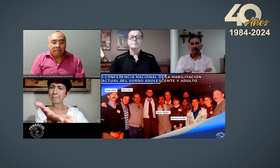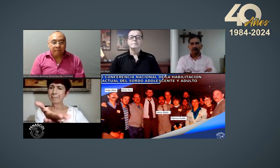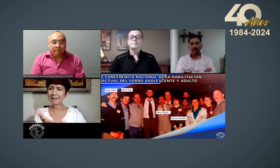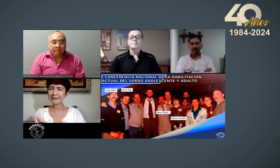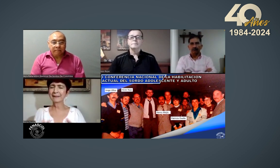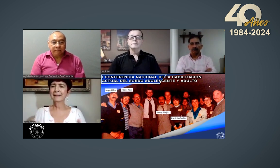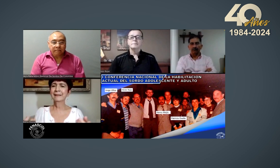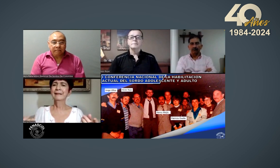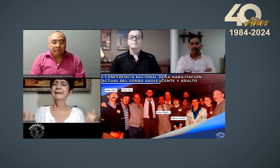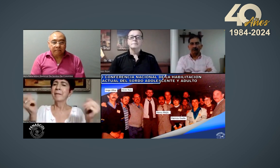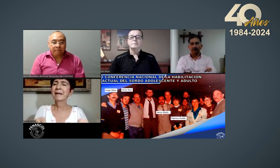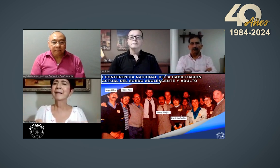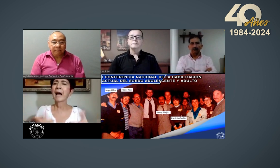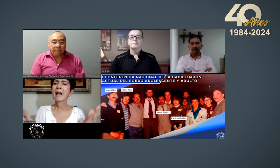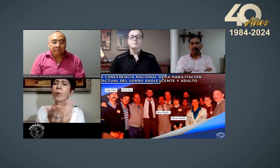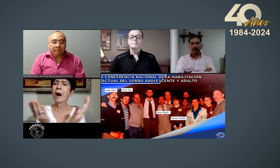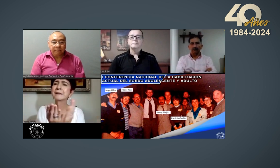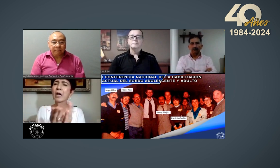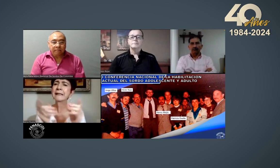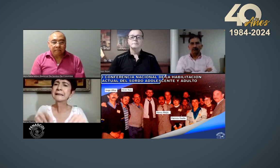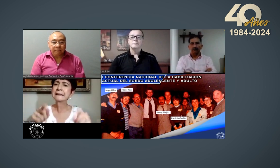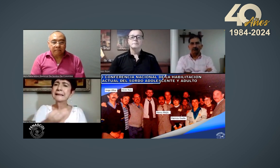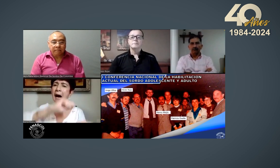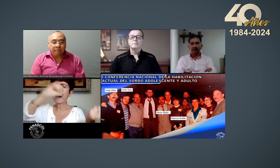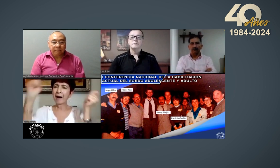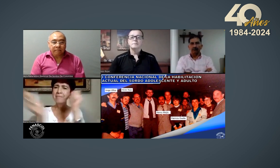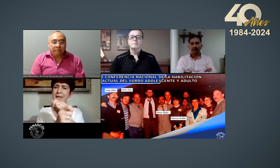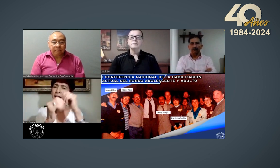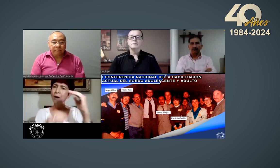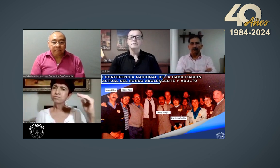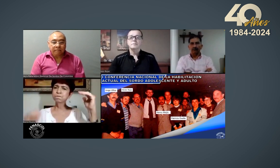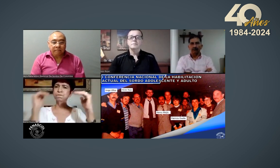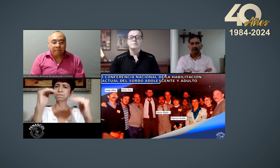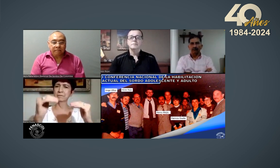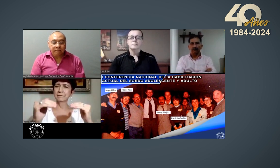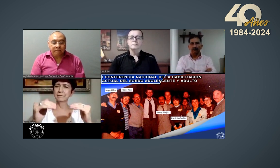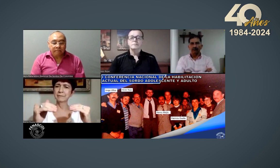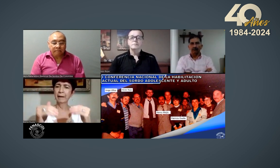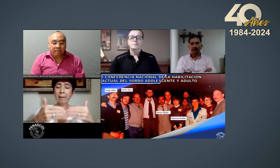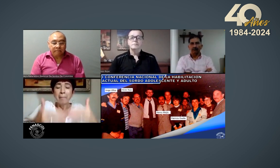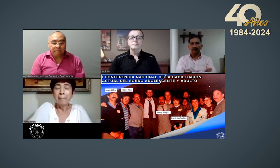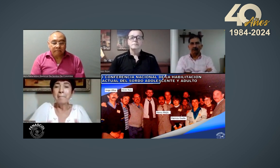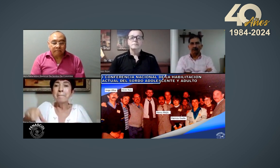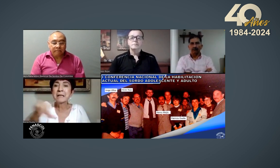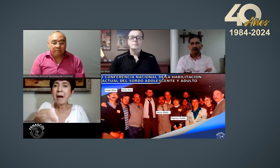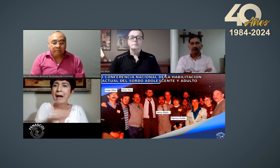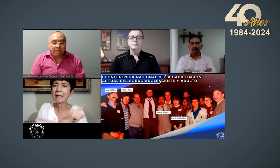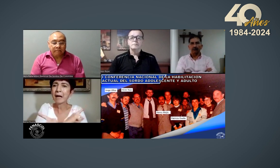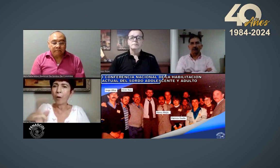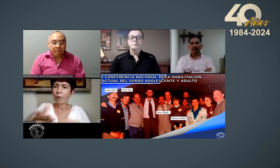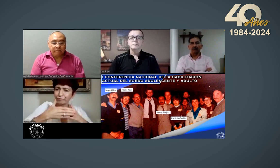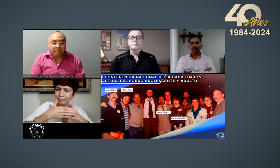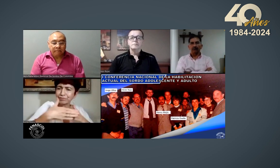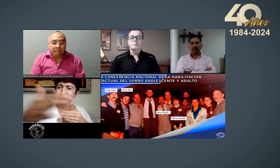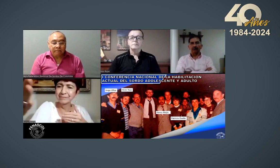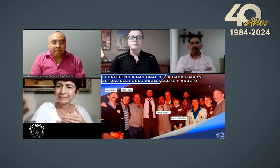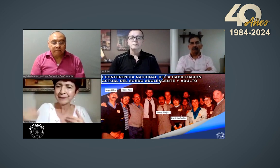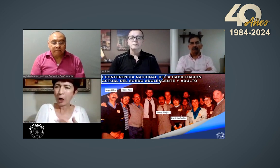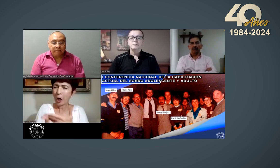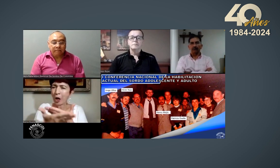también para exigir derechos frente a la educación los cambios que debían existir para que se llegara a una equidad en